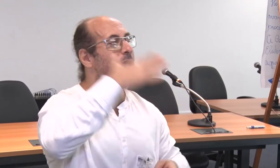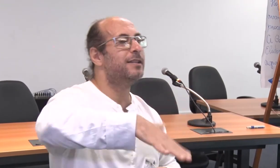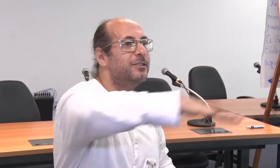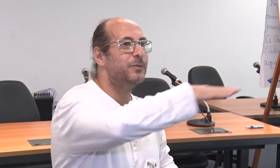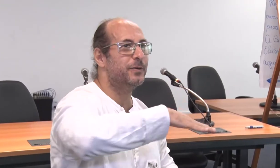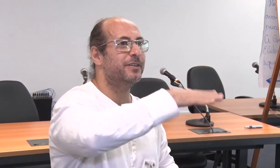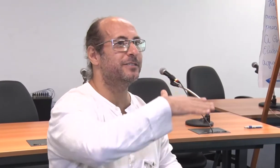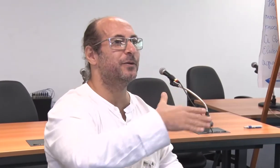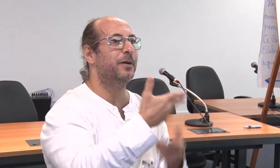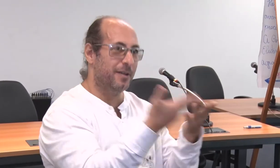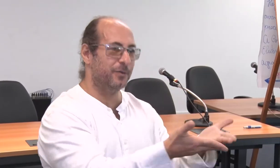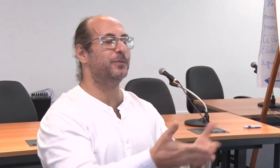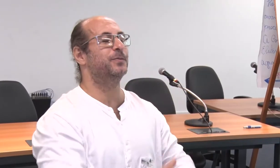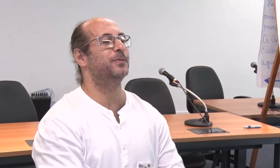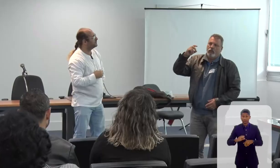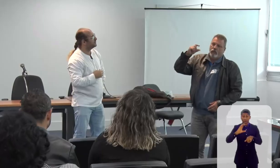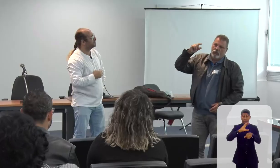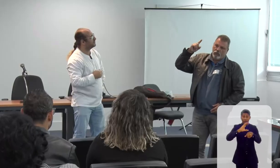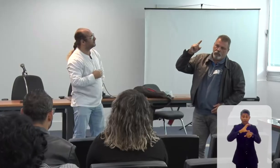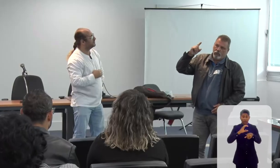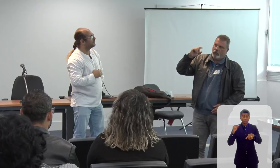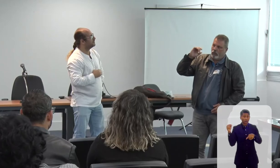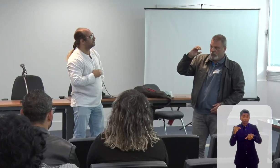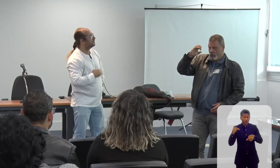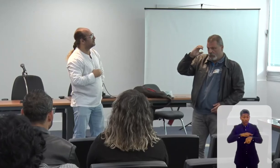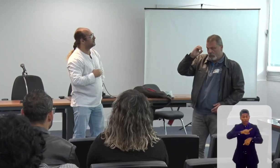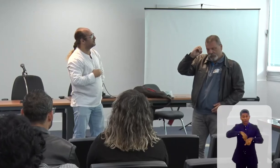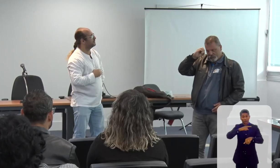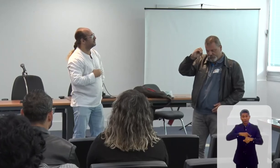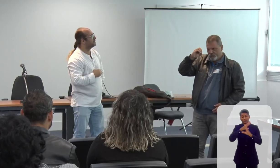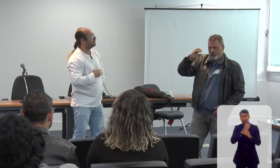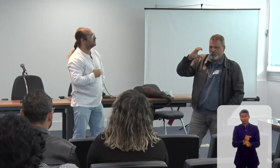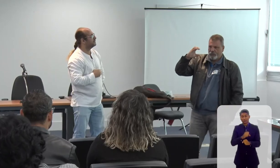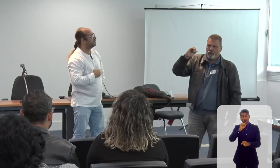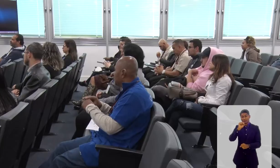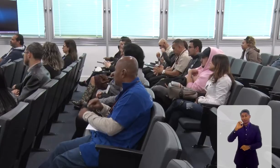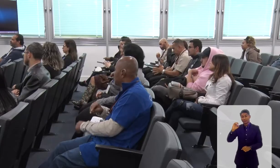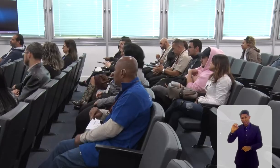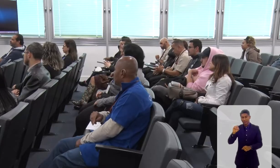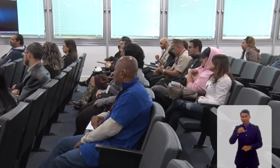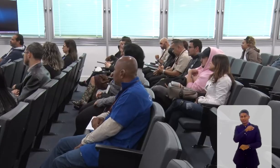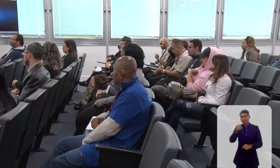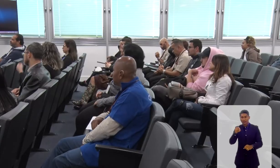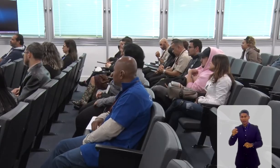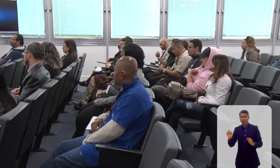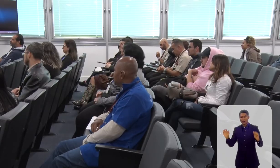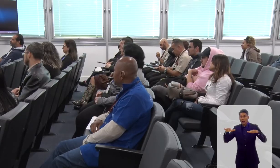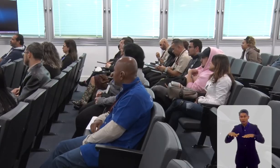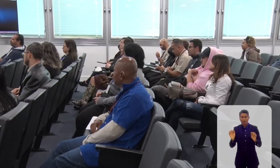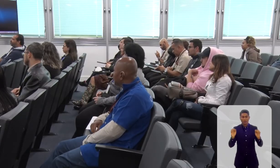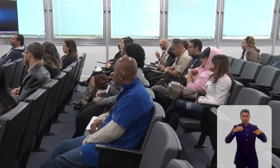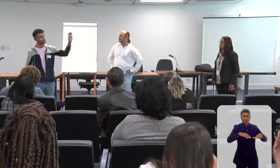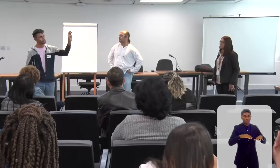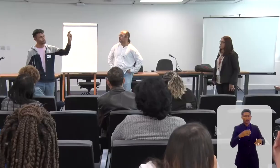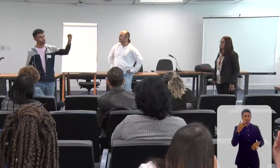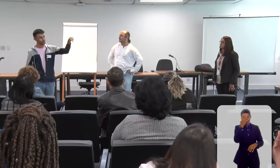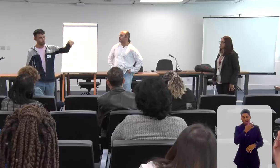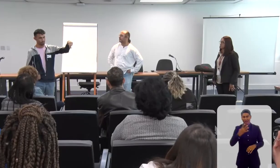como cada um deles é. O curso tem a carga horária de 80 horas, sendo 20 encontros de 4 horas, todas as segundas